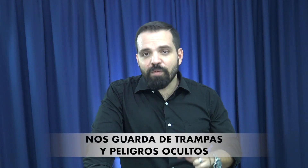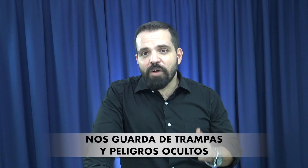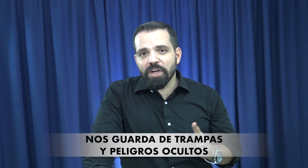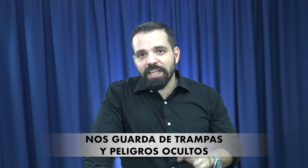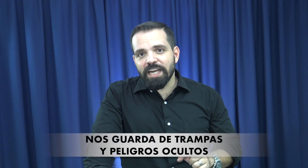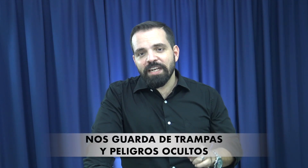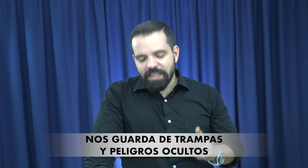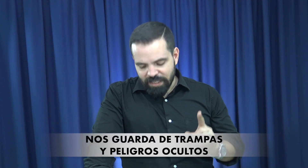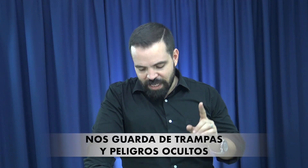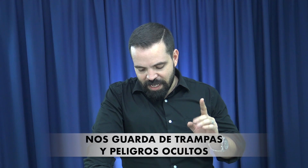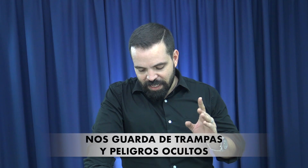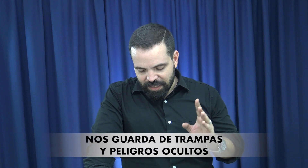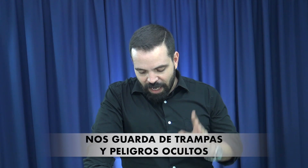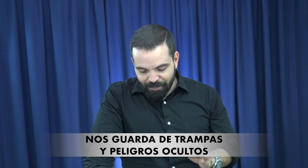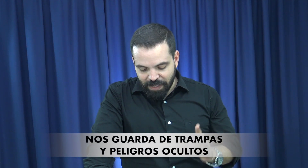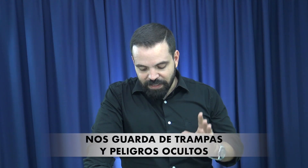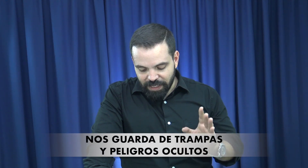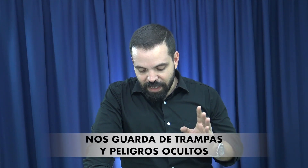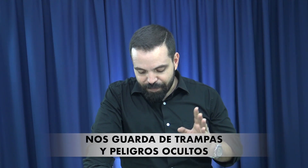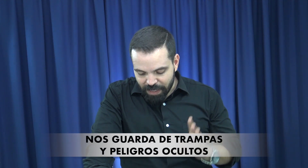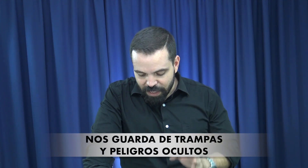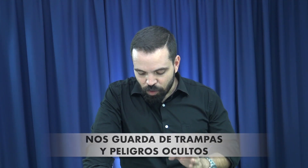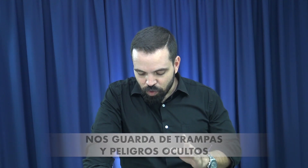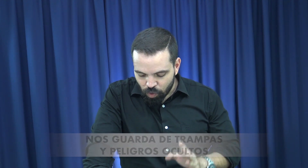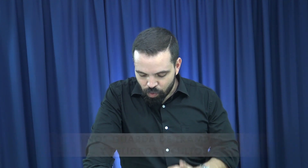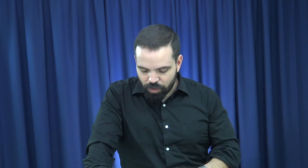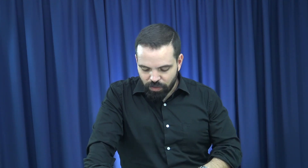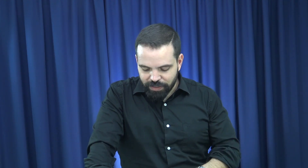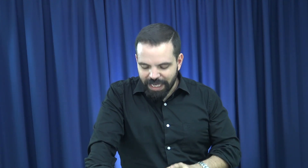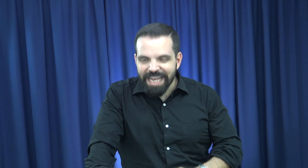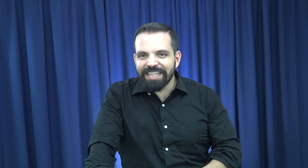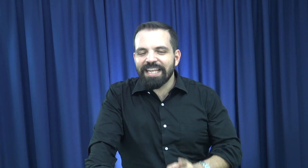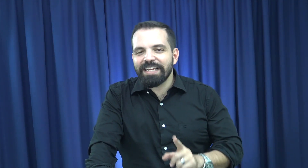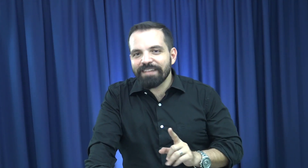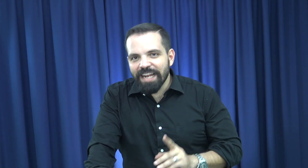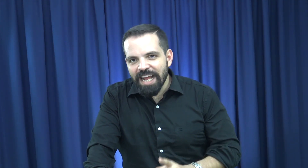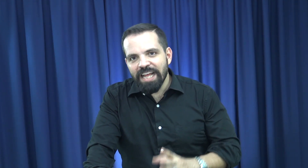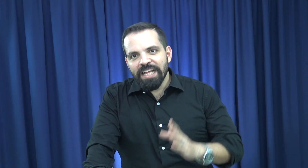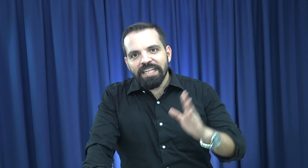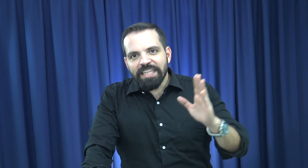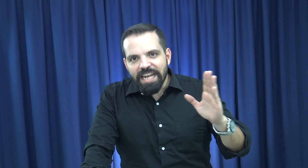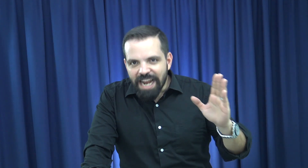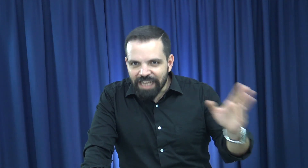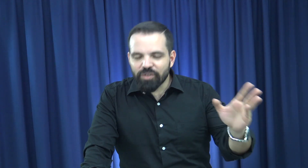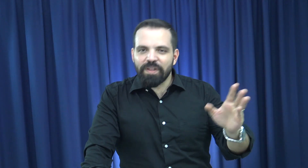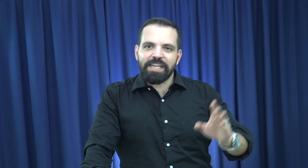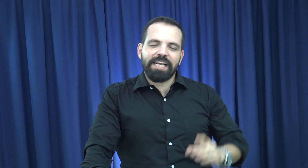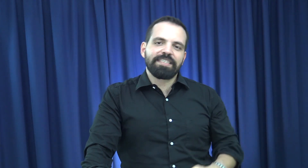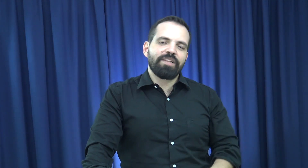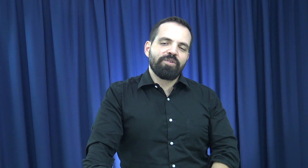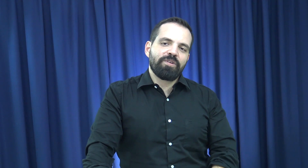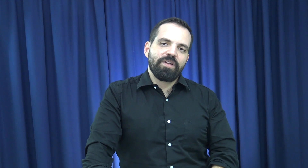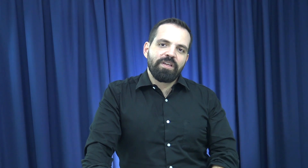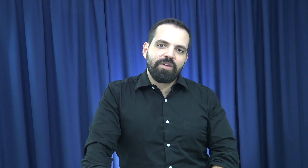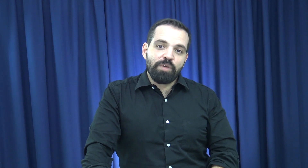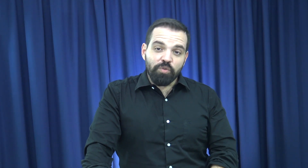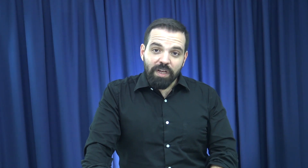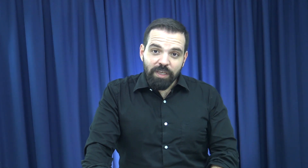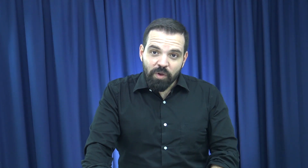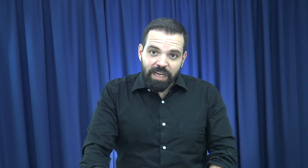nos va a guardar de trampas y peligros ocultos. Dice, Él te librará del lazo del cazador. Cuando un cazador